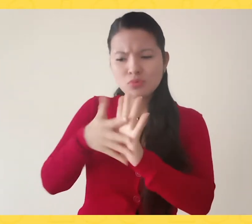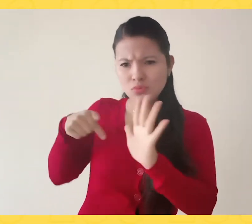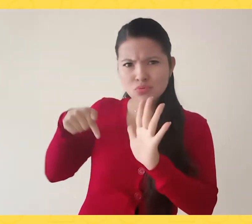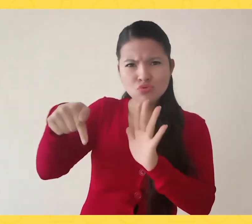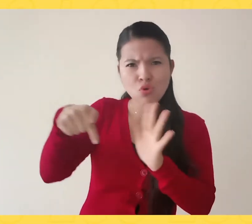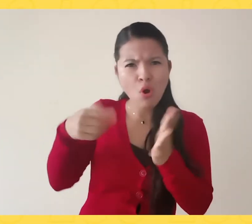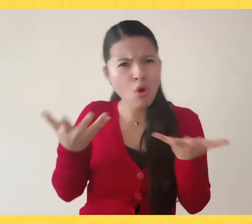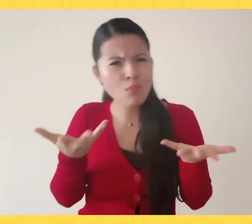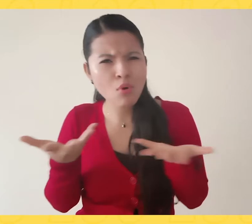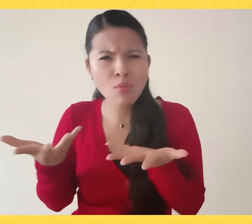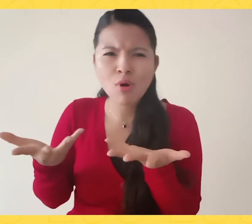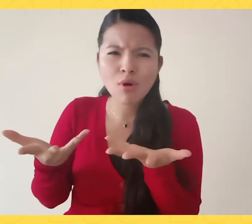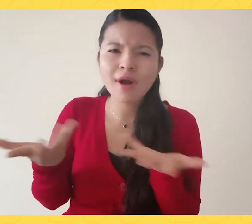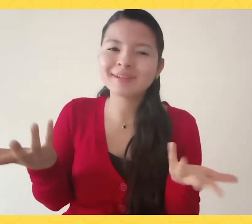señas en diversos países.